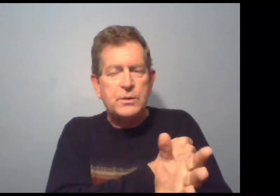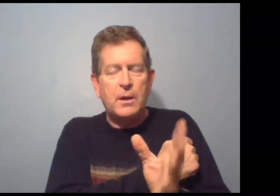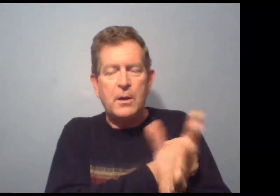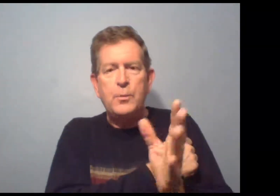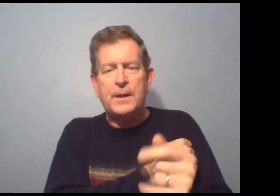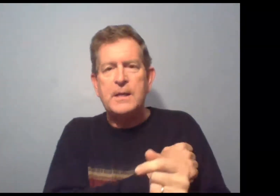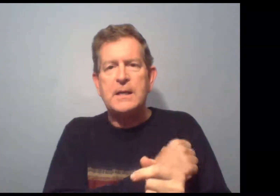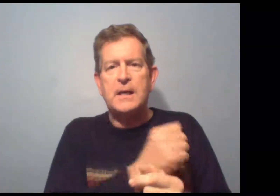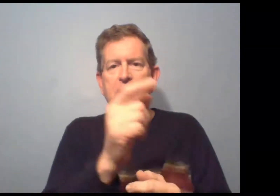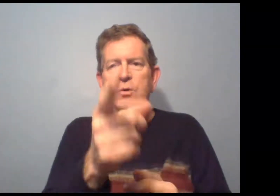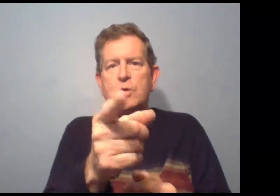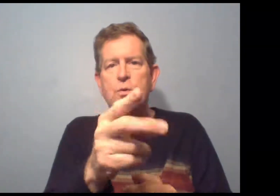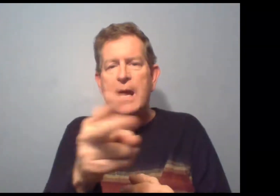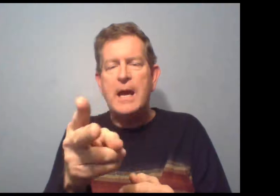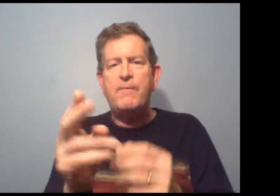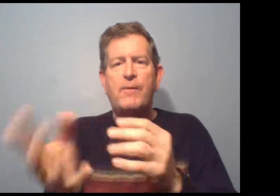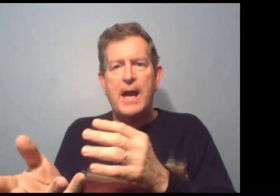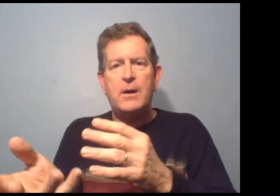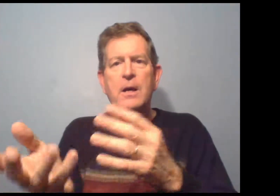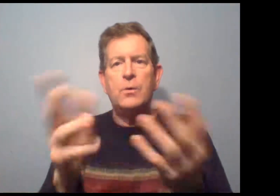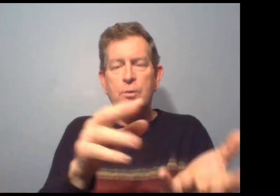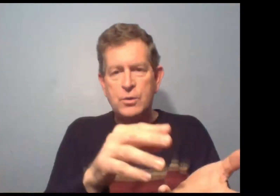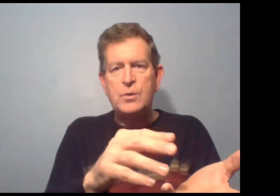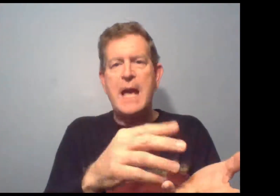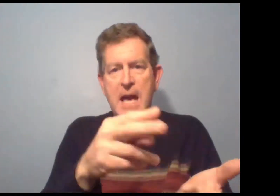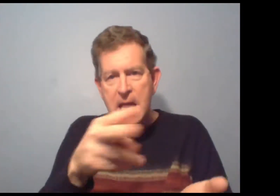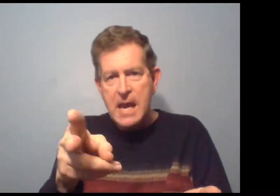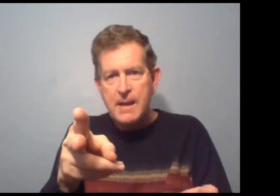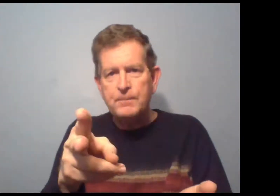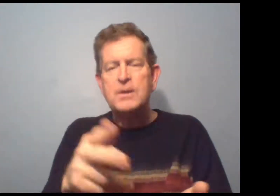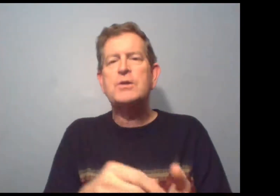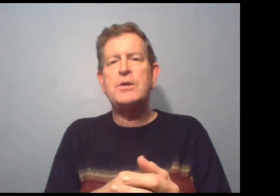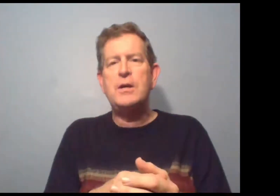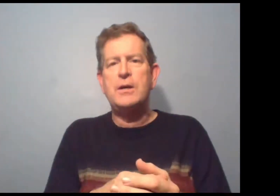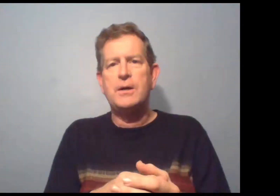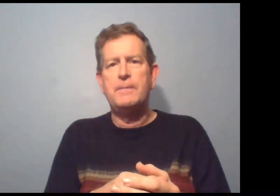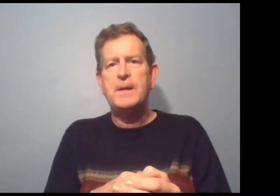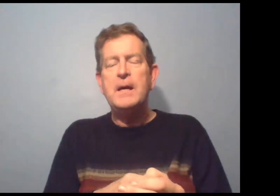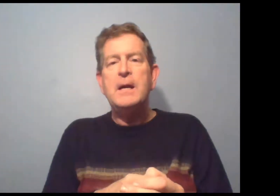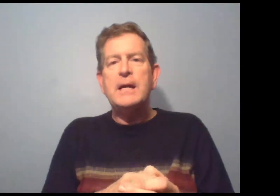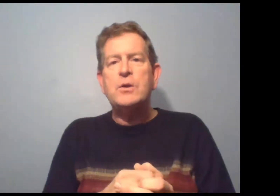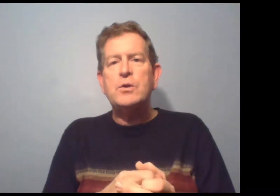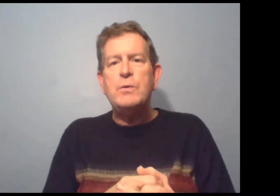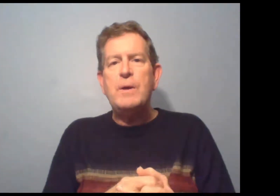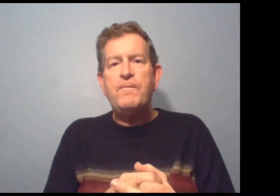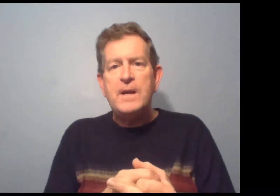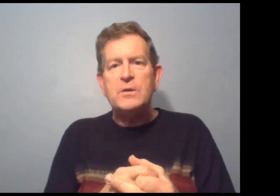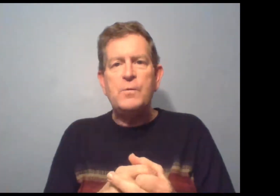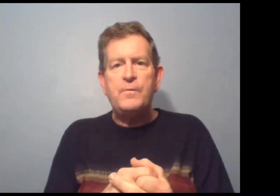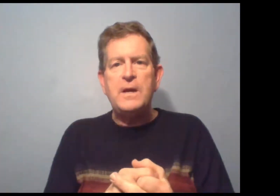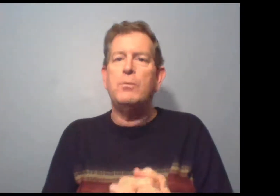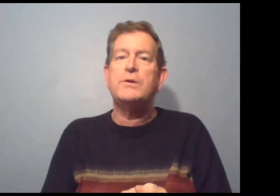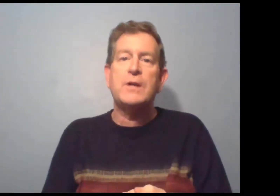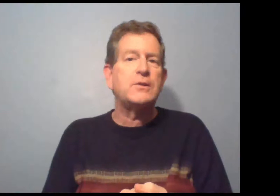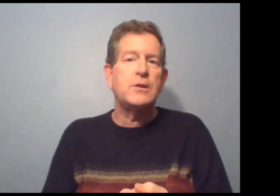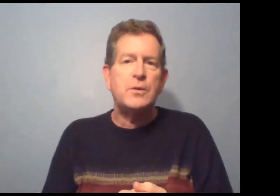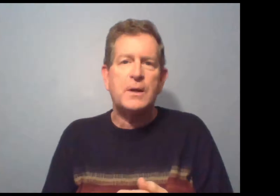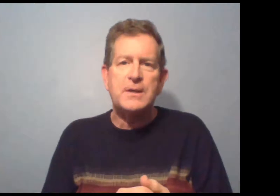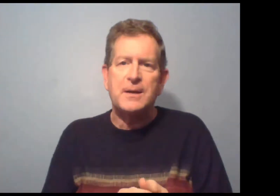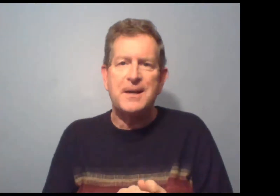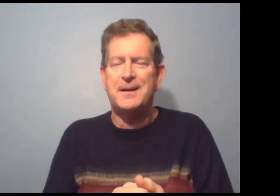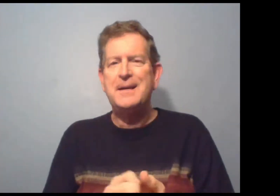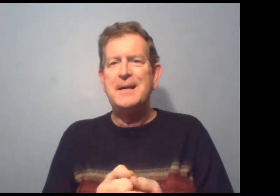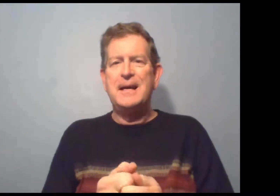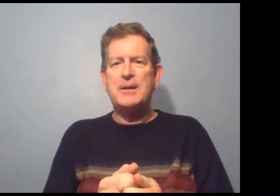suppose dans la plupart des cas que tu es frère ou tu es sœur. Est-ce que tu es fils ou fille? Oui, ça, c'est